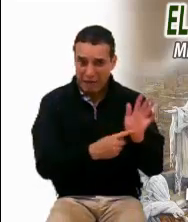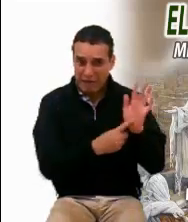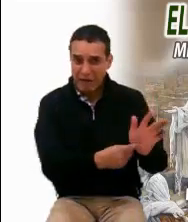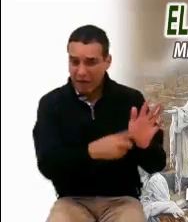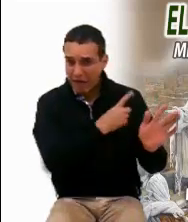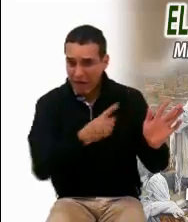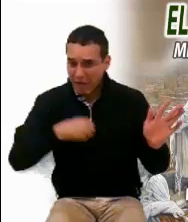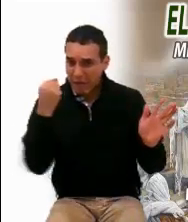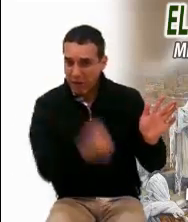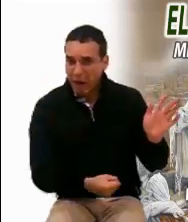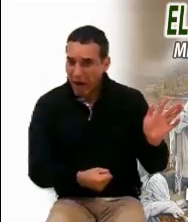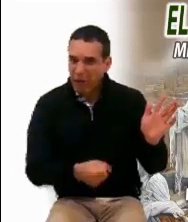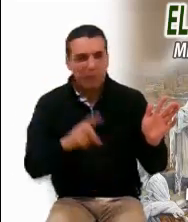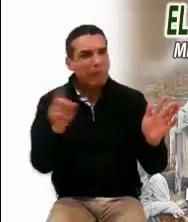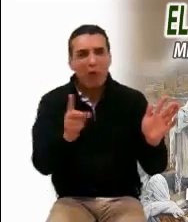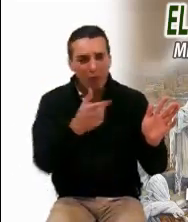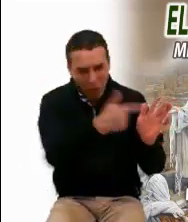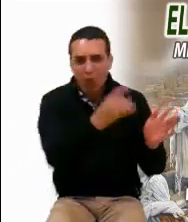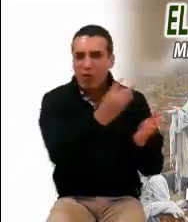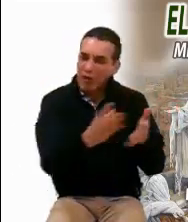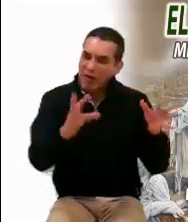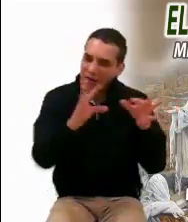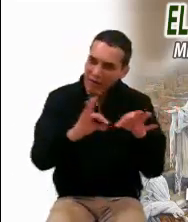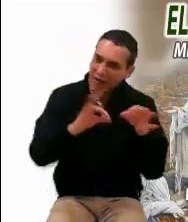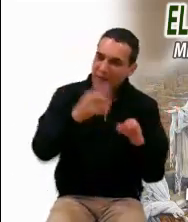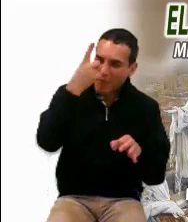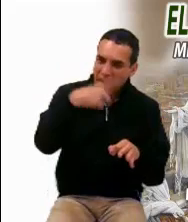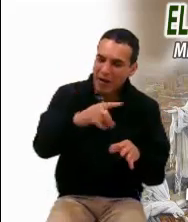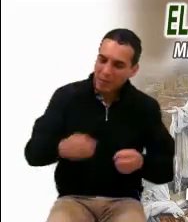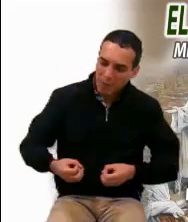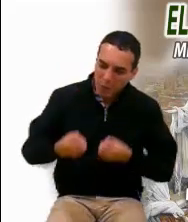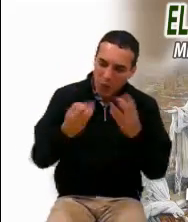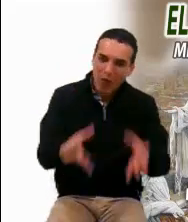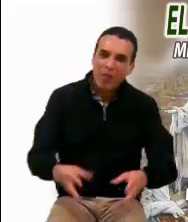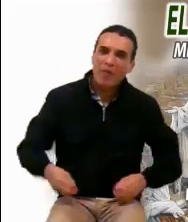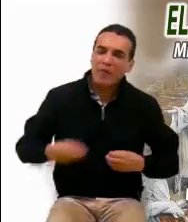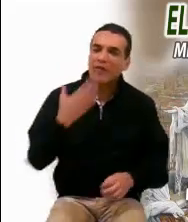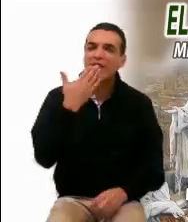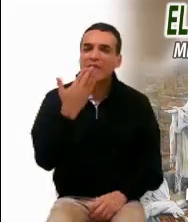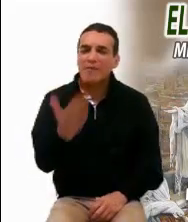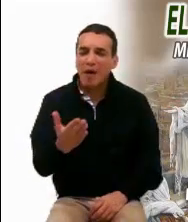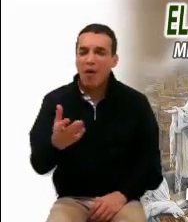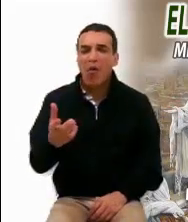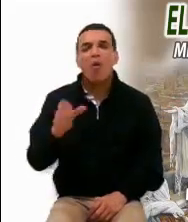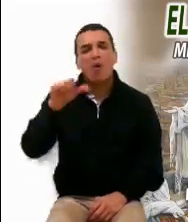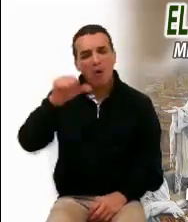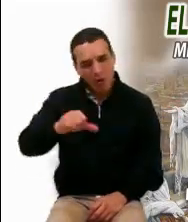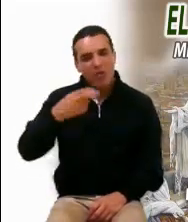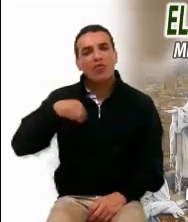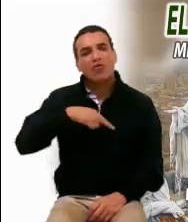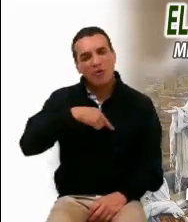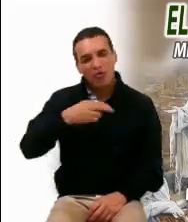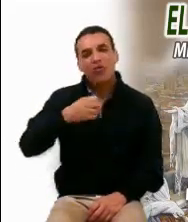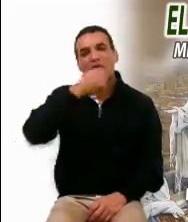sino a darles sentido, a darles vida. Hoy hagamos nuestra oración al Señor